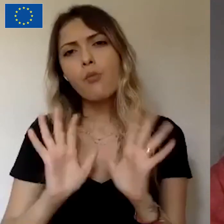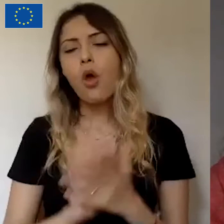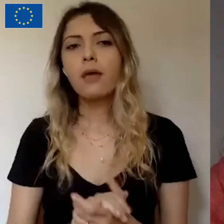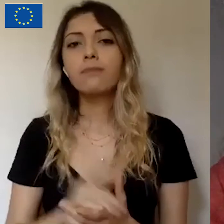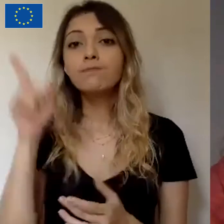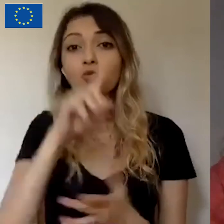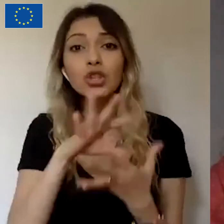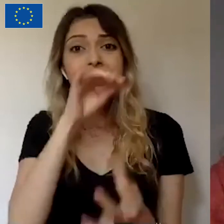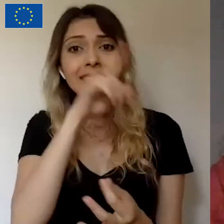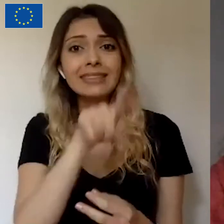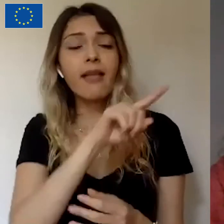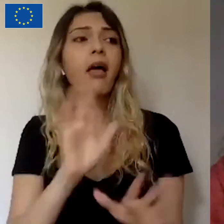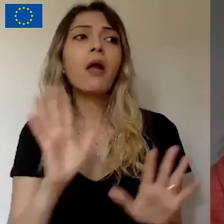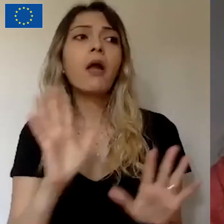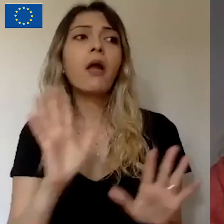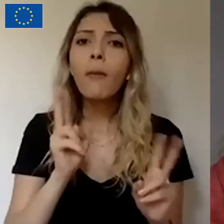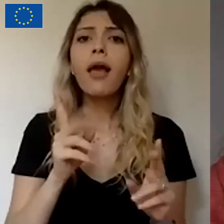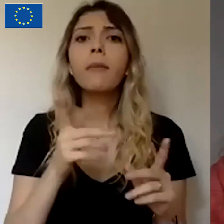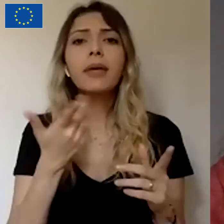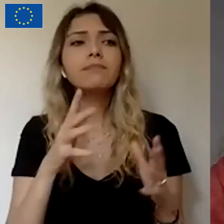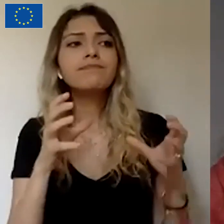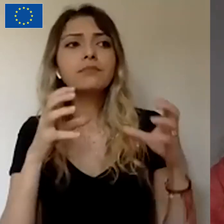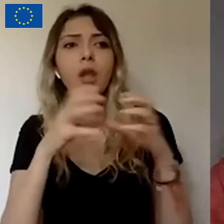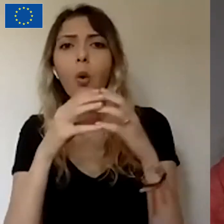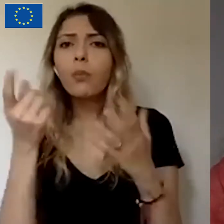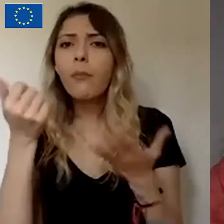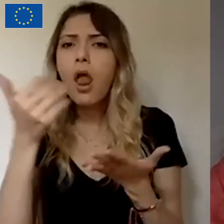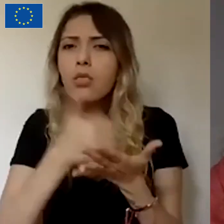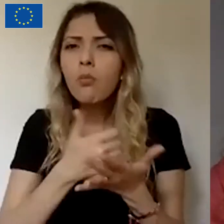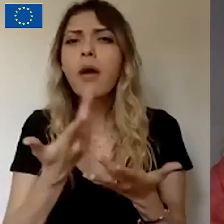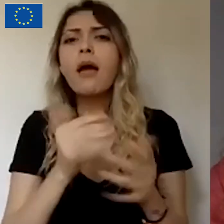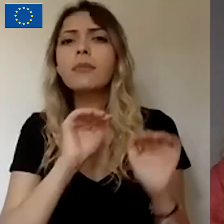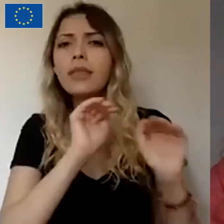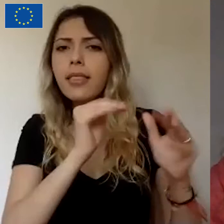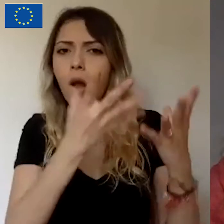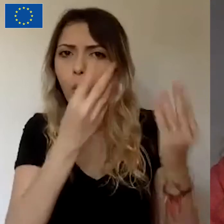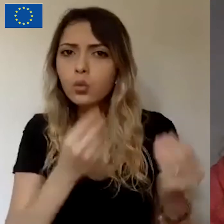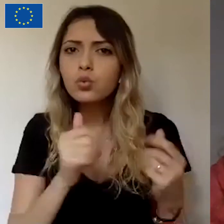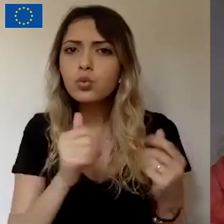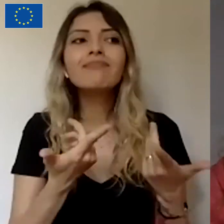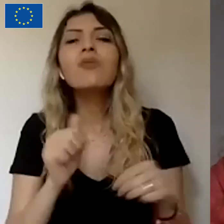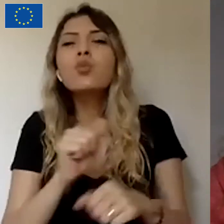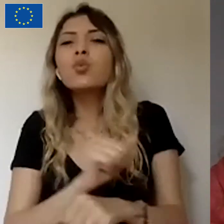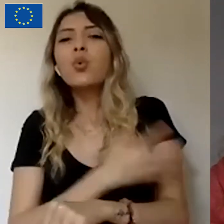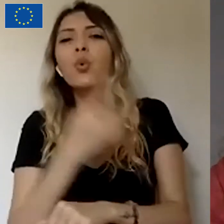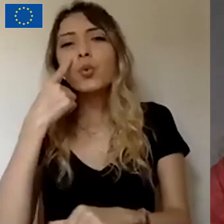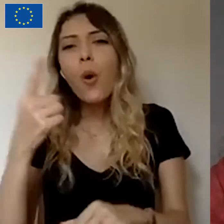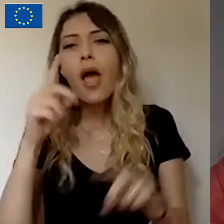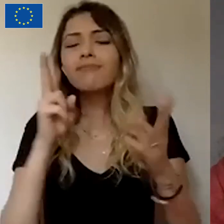kitlesel fonlama kampanyasına destek olurken rasyonel olarak değil duygusal olarak aslında karar veriyor. Ve